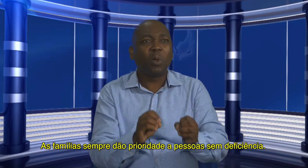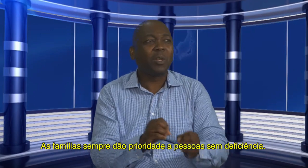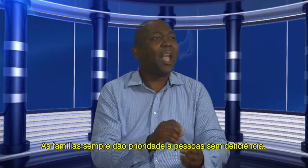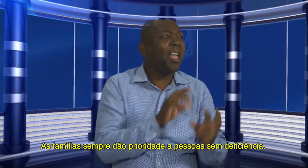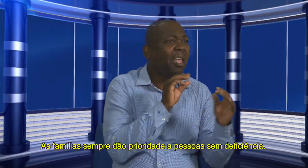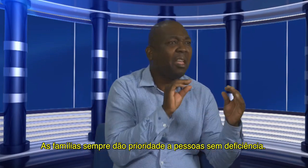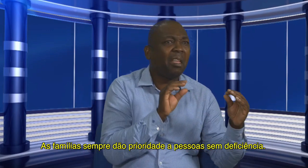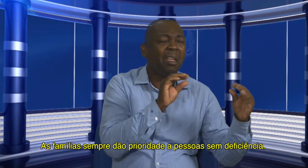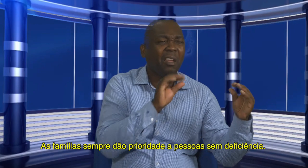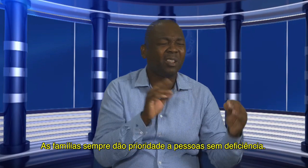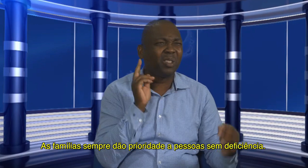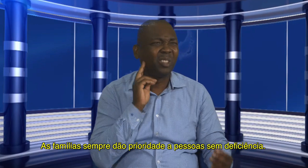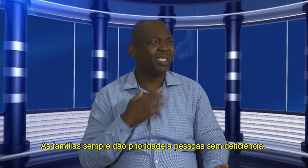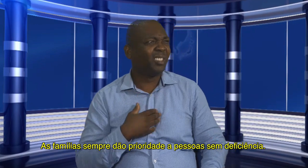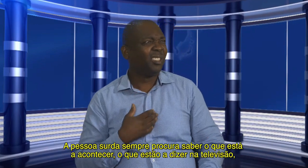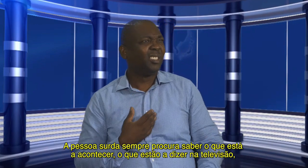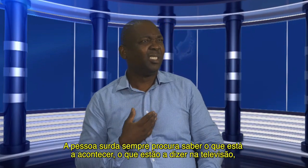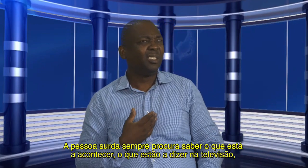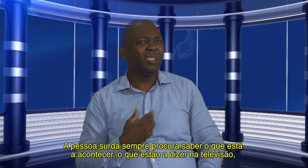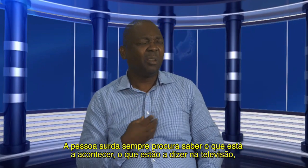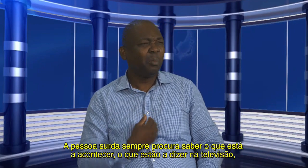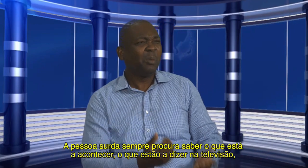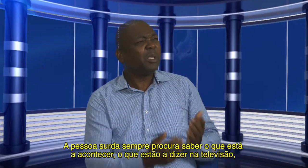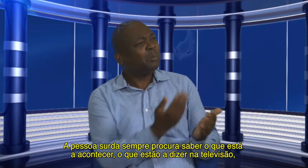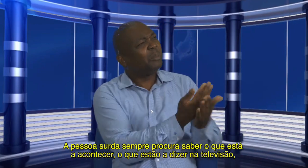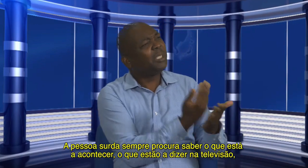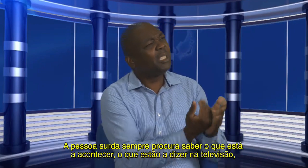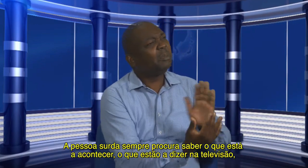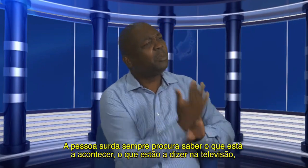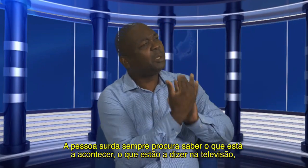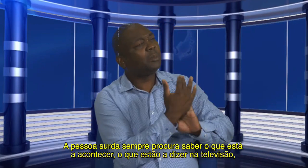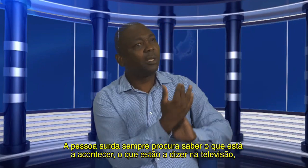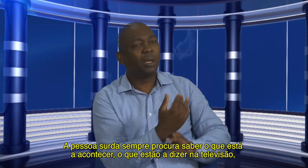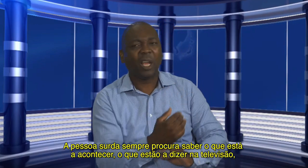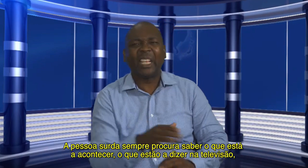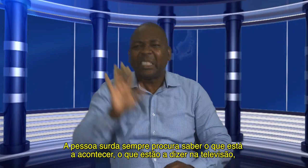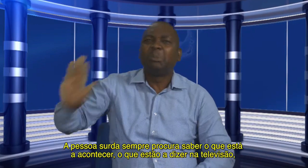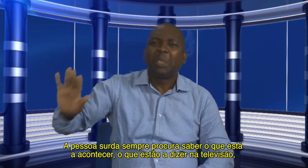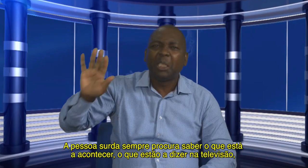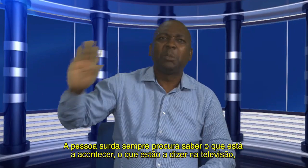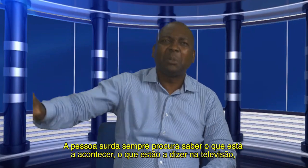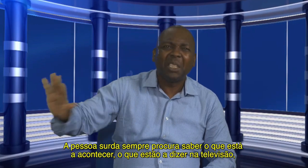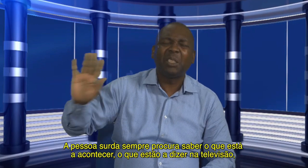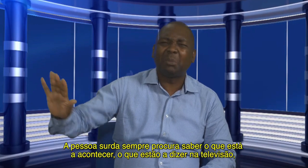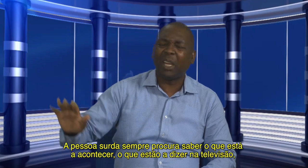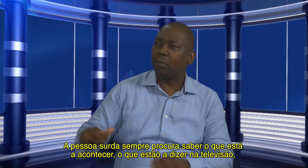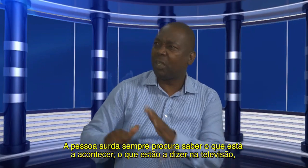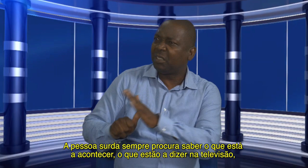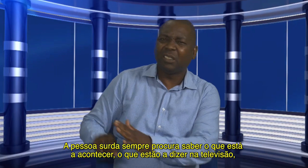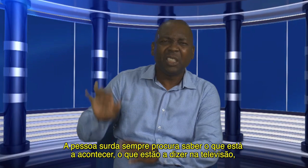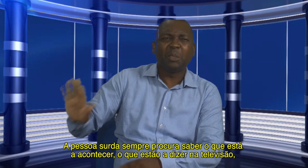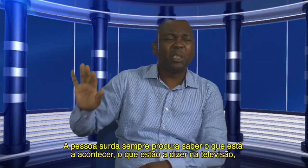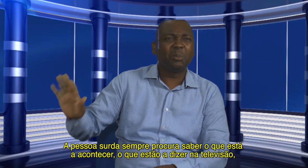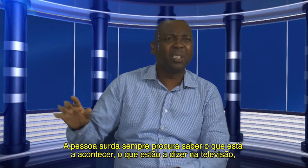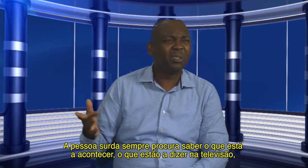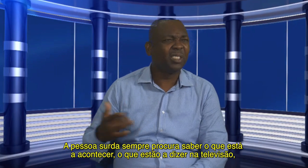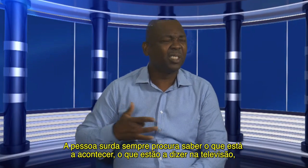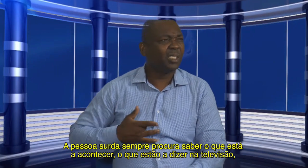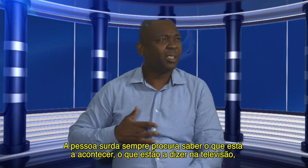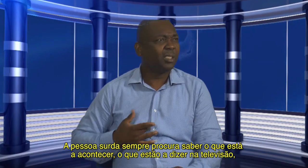desafio, acaba ficando em casa, a surda. e a surda para dizer o que está a acontecer, tudo que